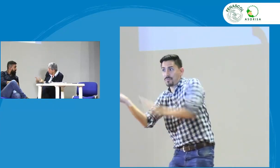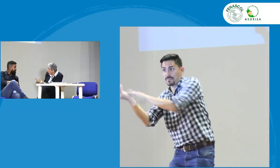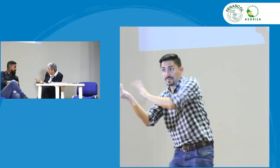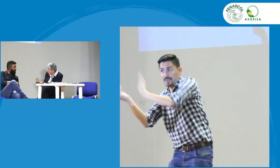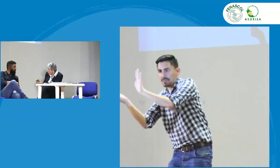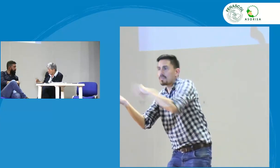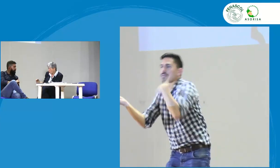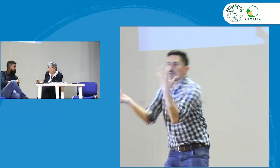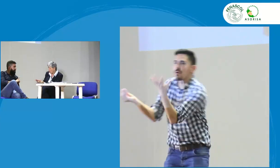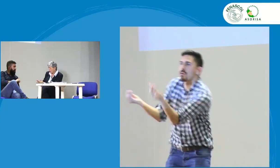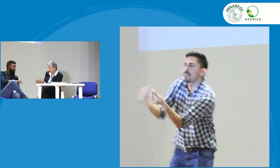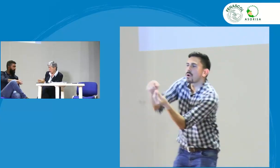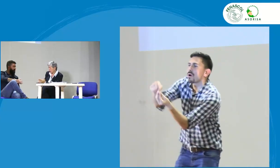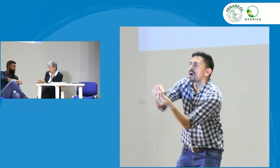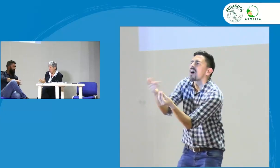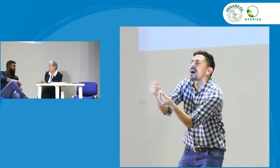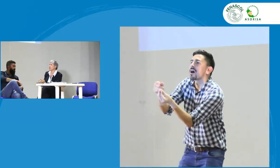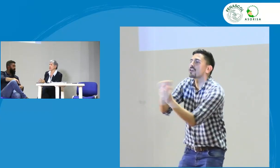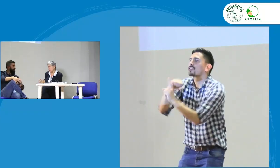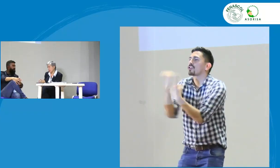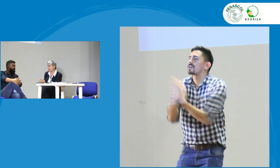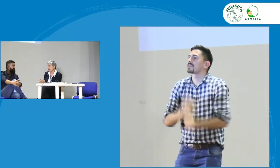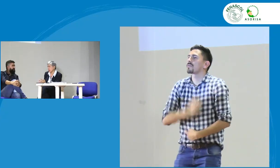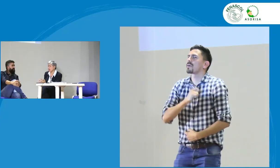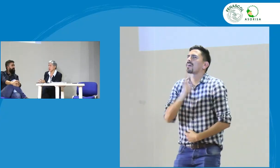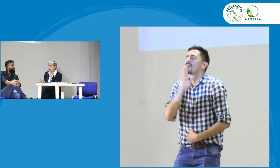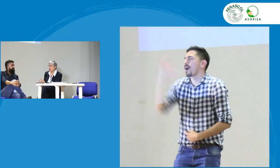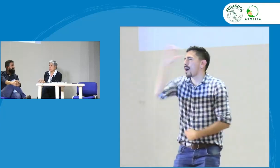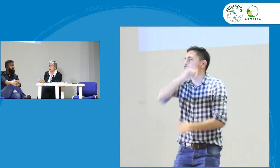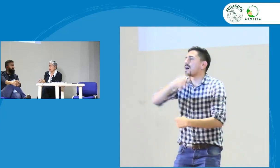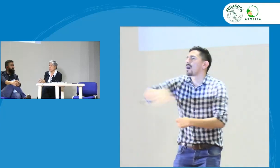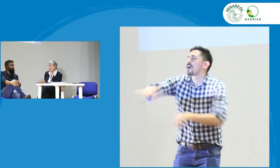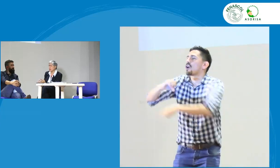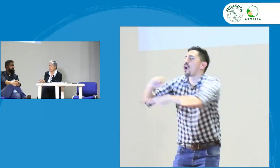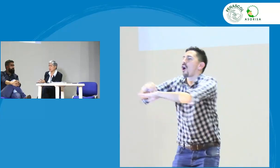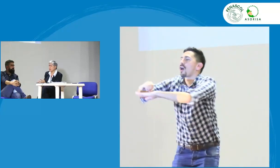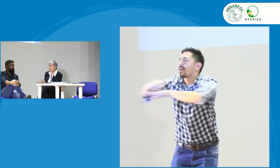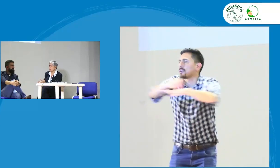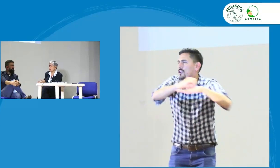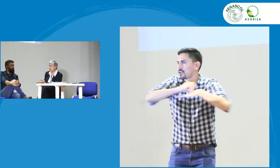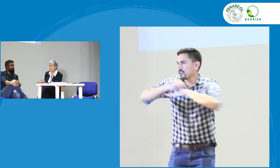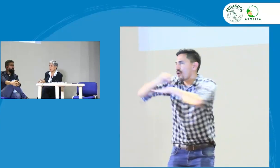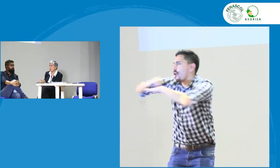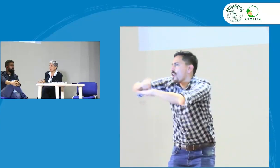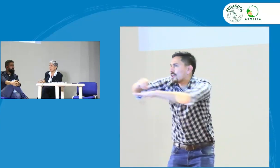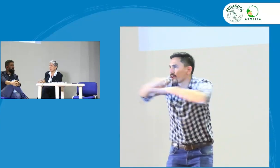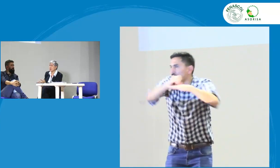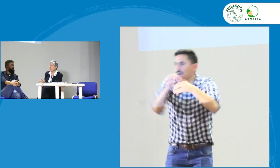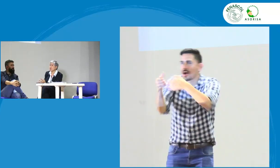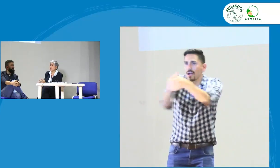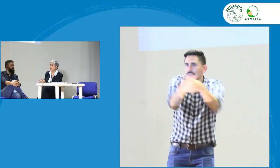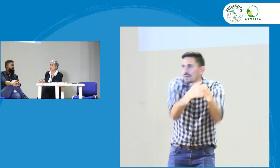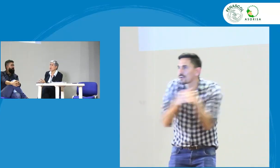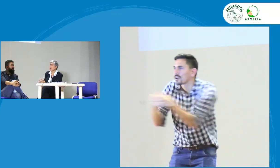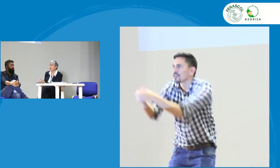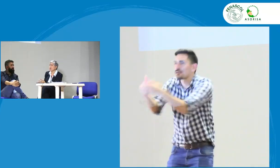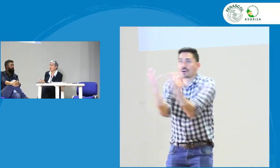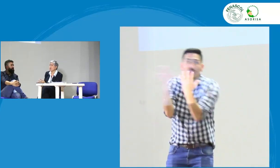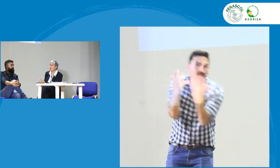INSOR también aparecía la sociedad civil ¿y quién es la sociedad civil? las organizaciones las